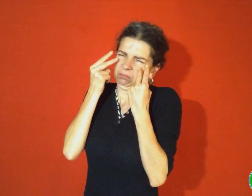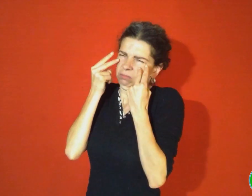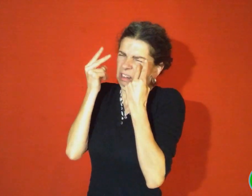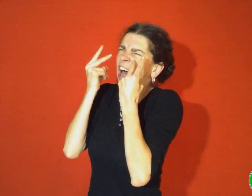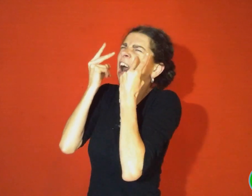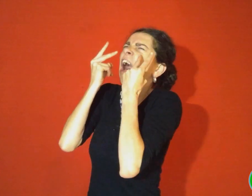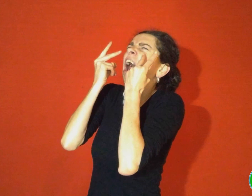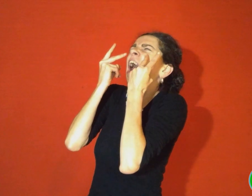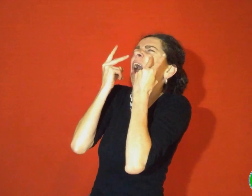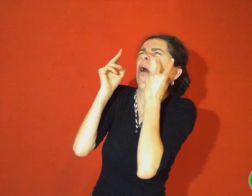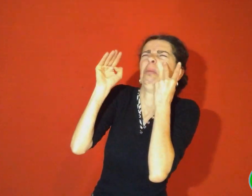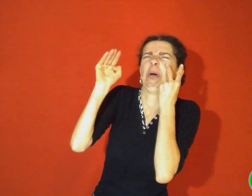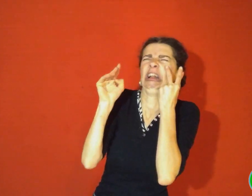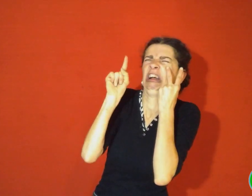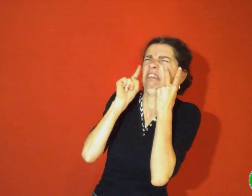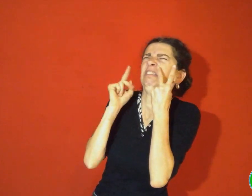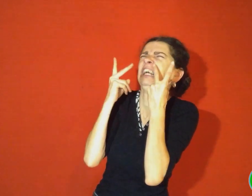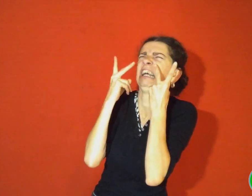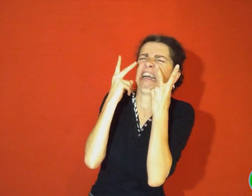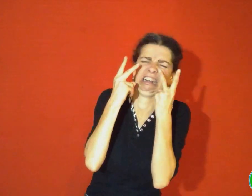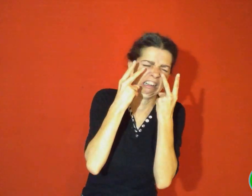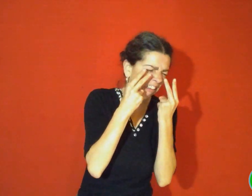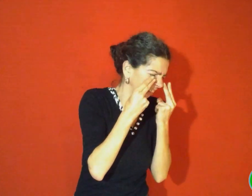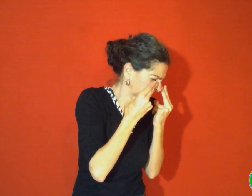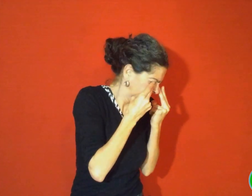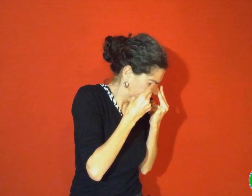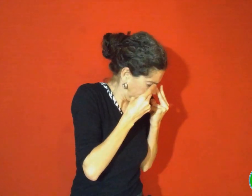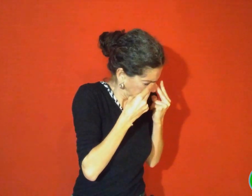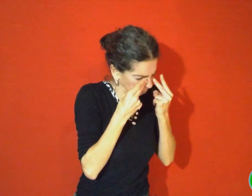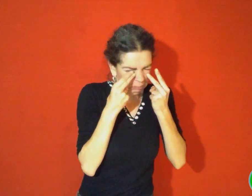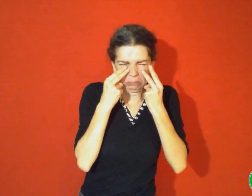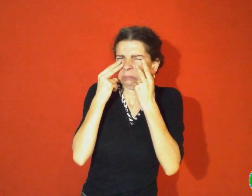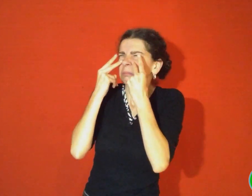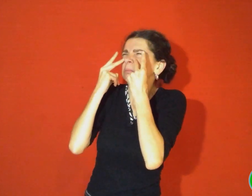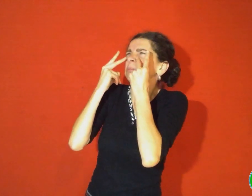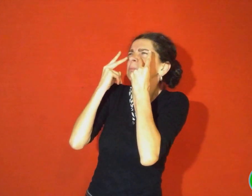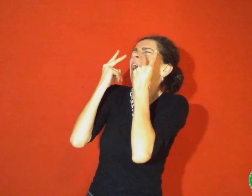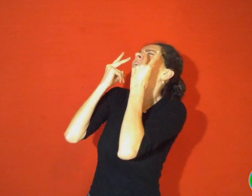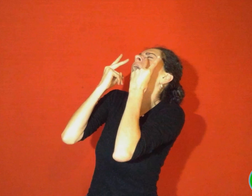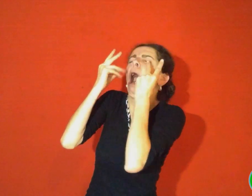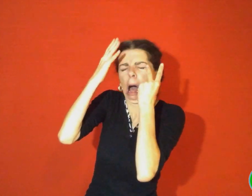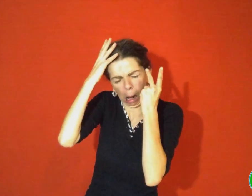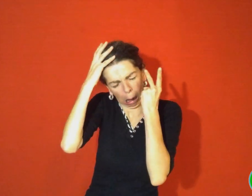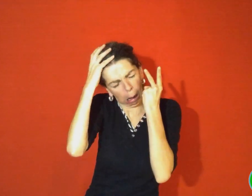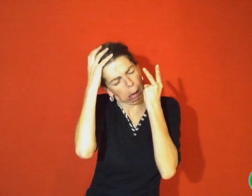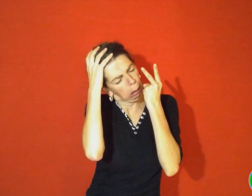« Grrrr ! Petite fille ! Oh ! Peut-être ! Oh !